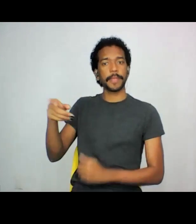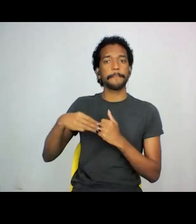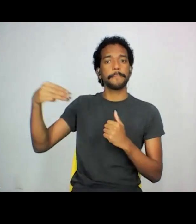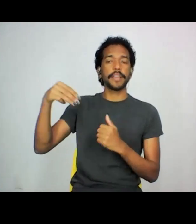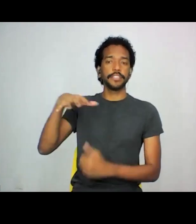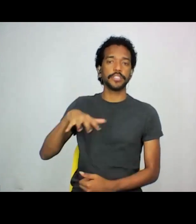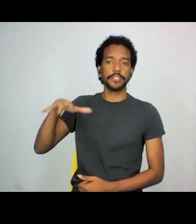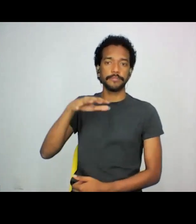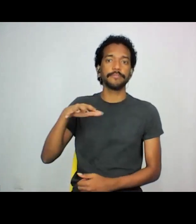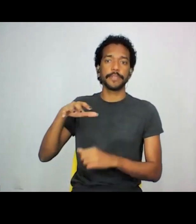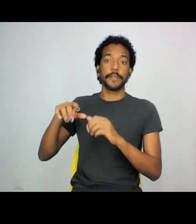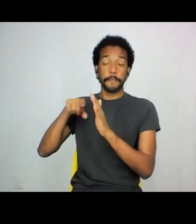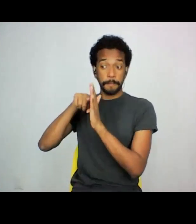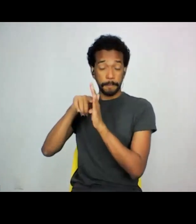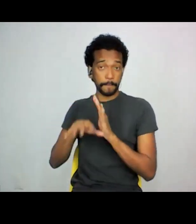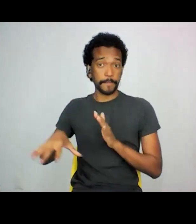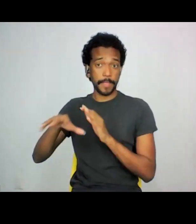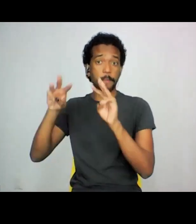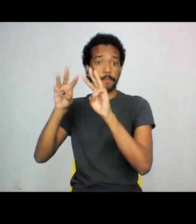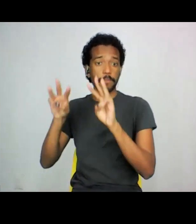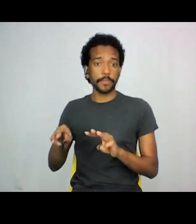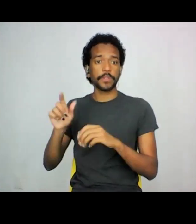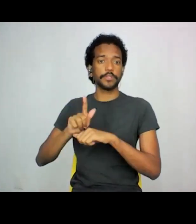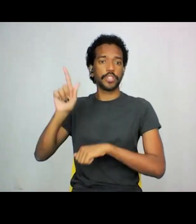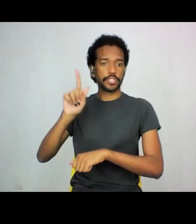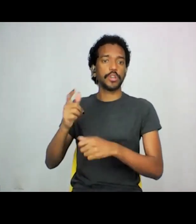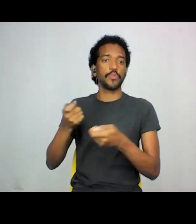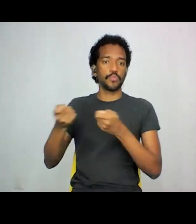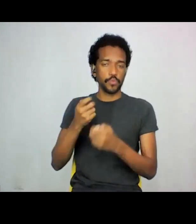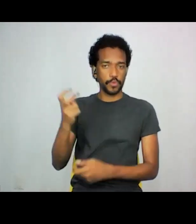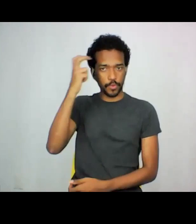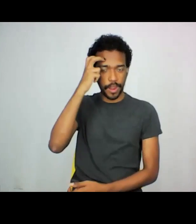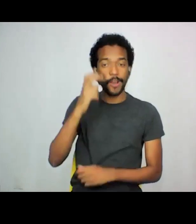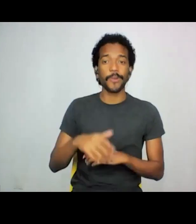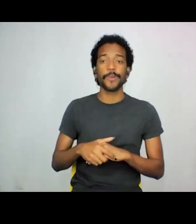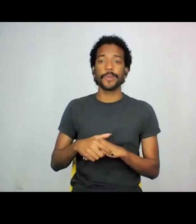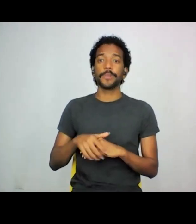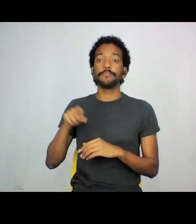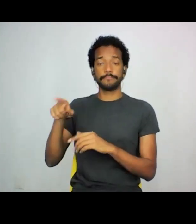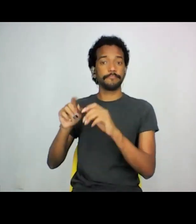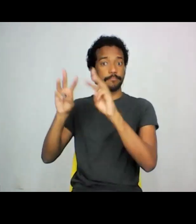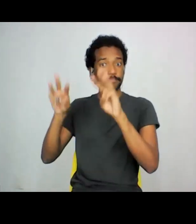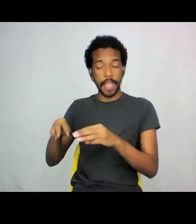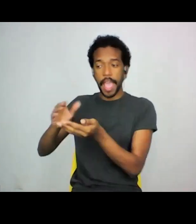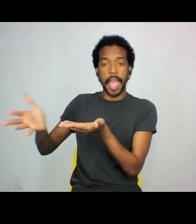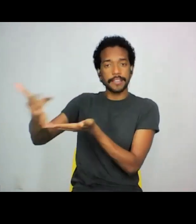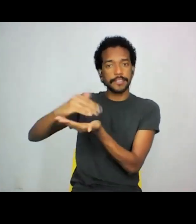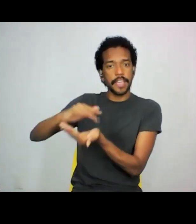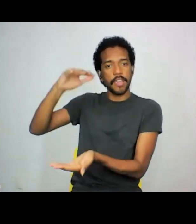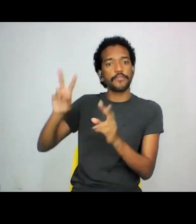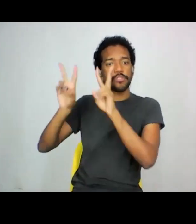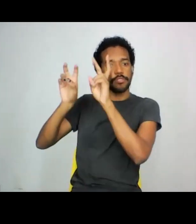experiência em museus nas áreas educativas, de pesquisa, documentação e acertos, atuando com os seguintes temas,